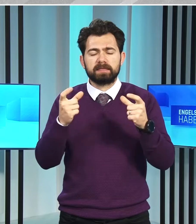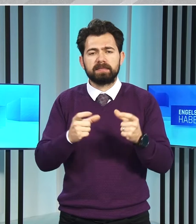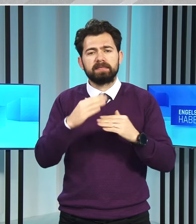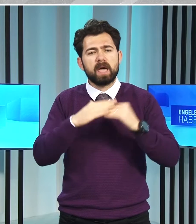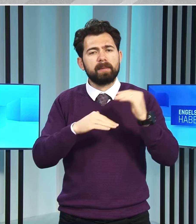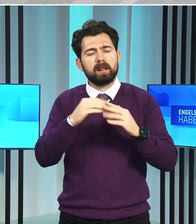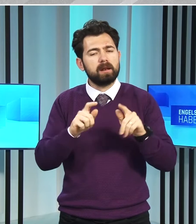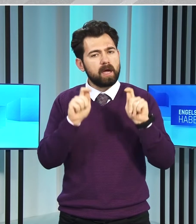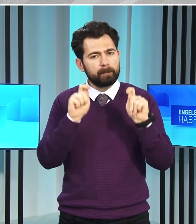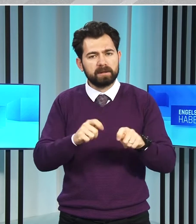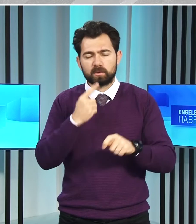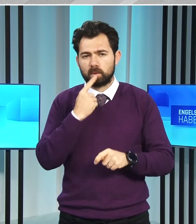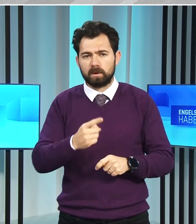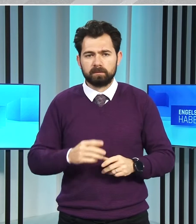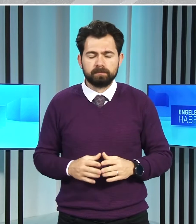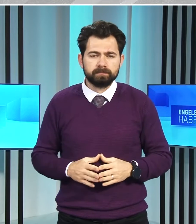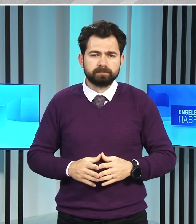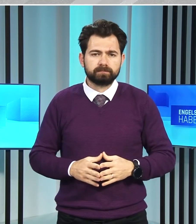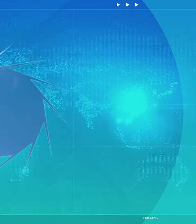atılacağını ifade etti.